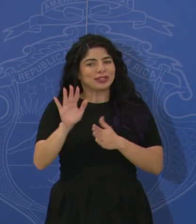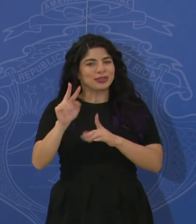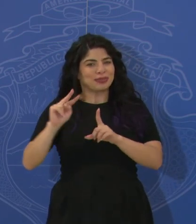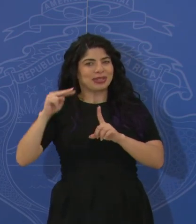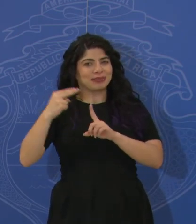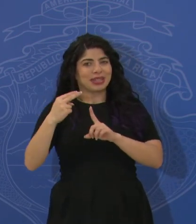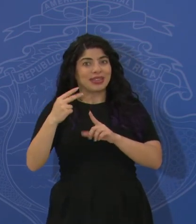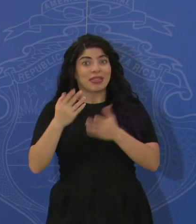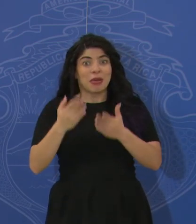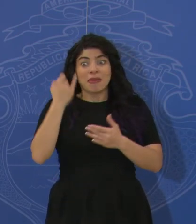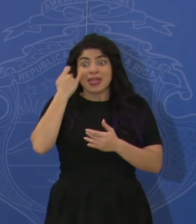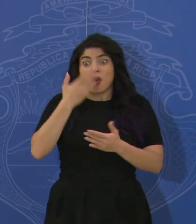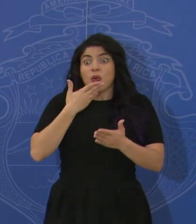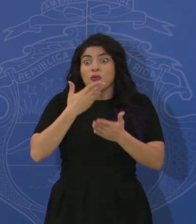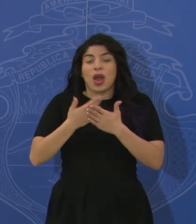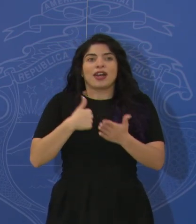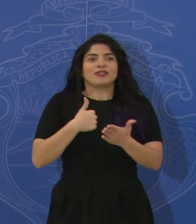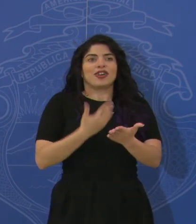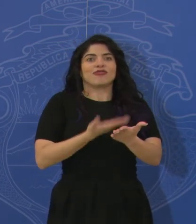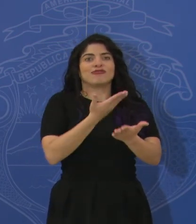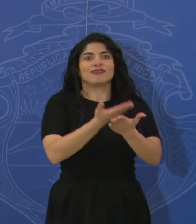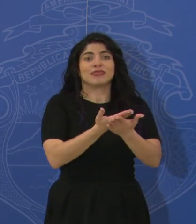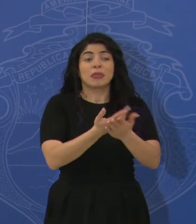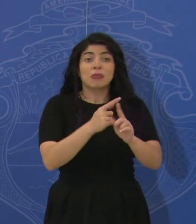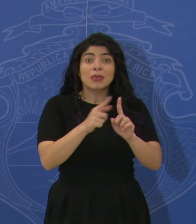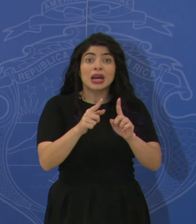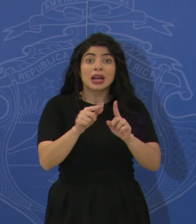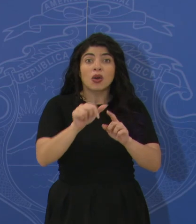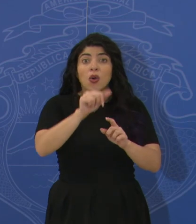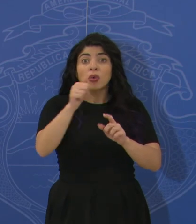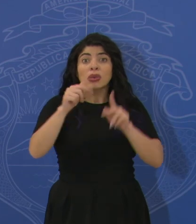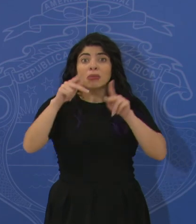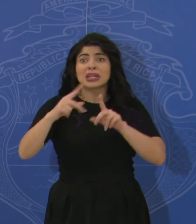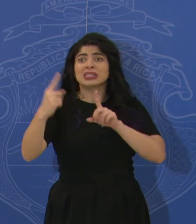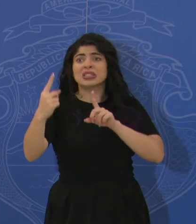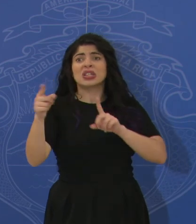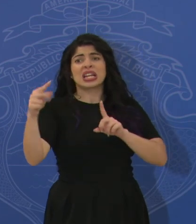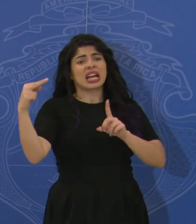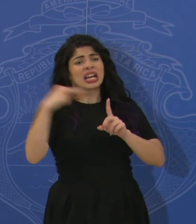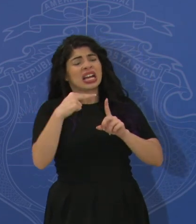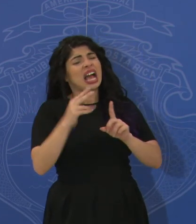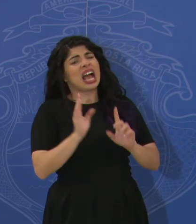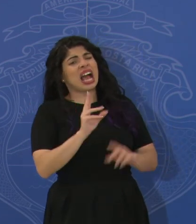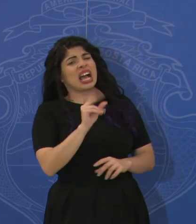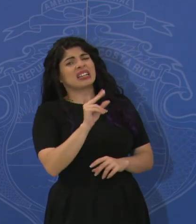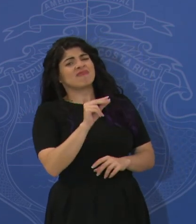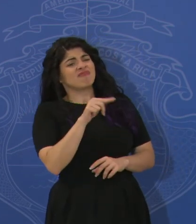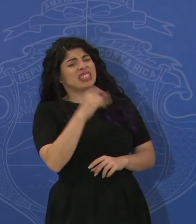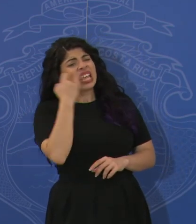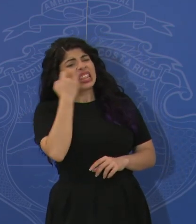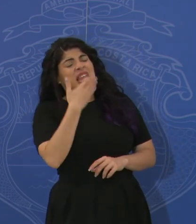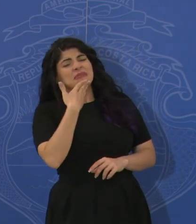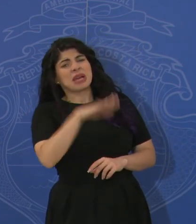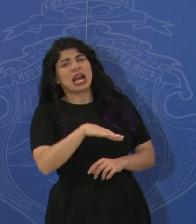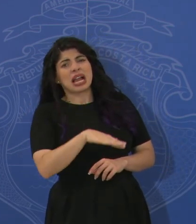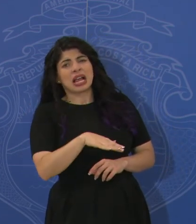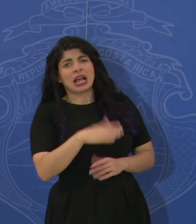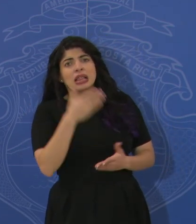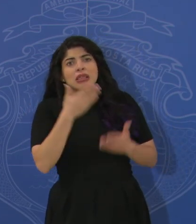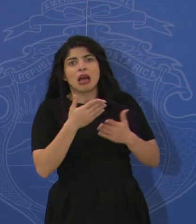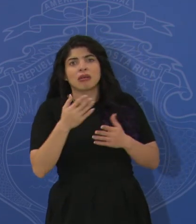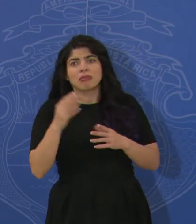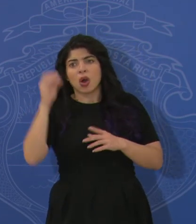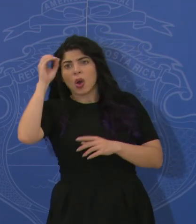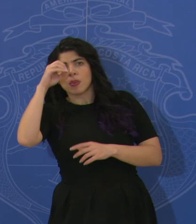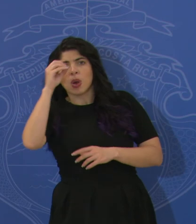idea es tan buena que yo la planteo. Pero el que está al frente puede decirle, no, vieras que no. Esa idea es muy mala. Y eso